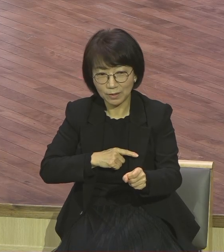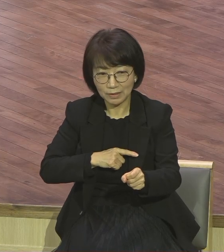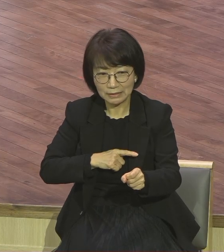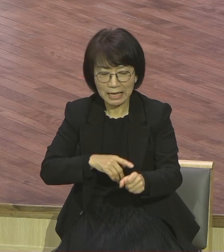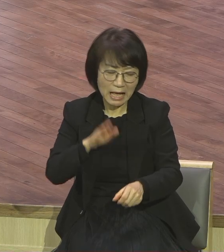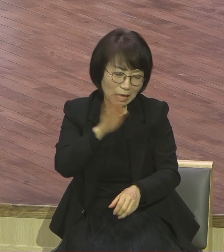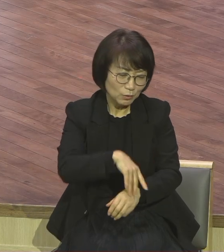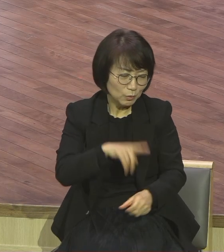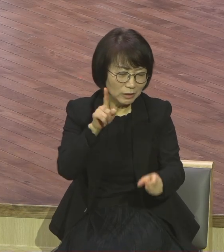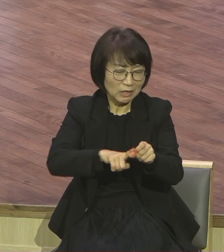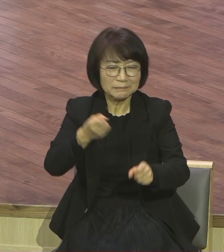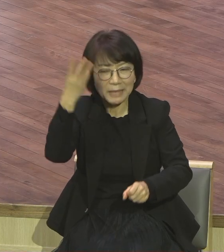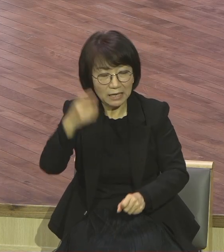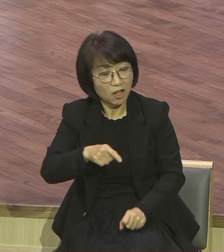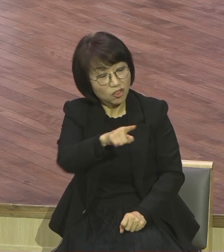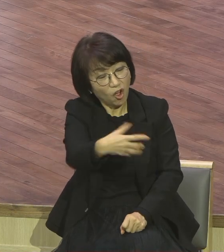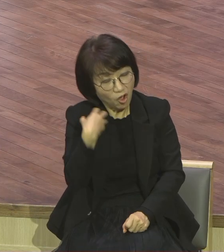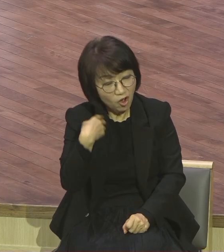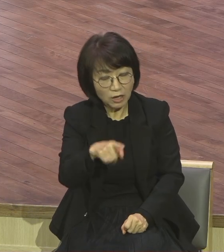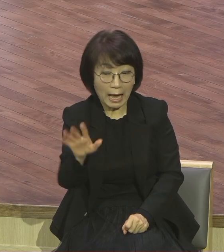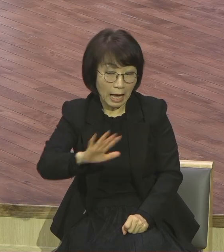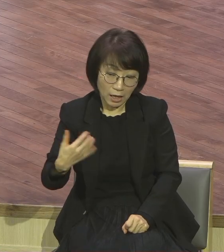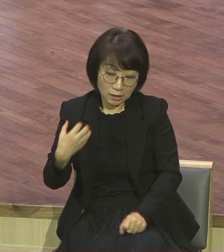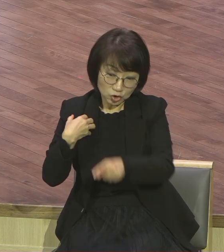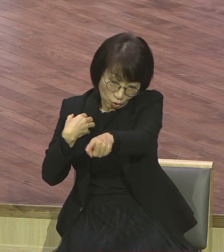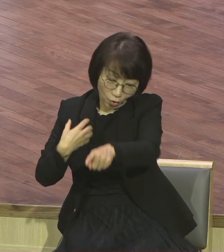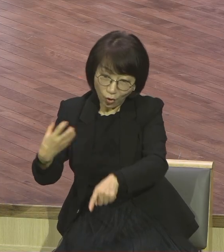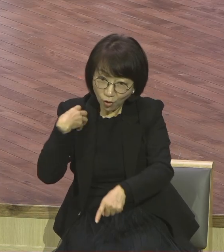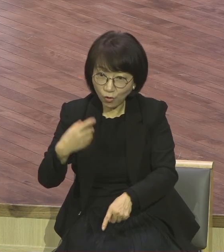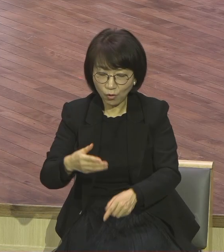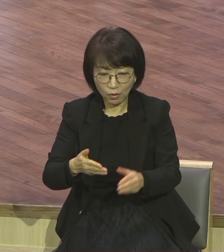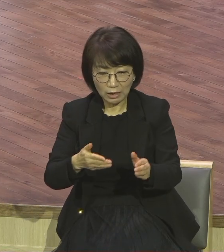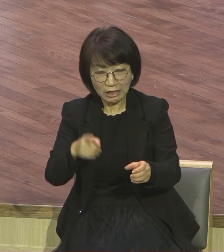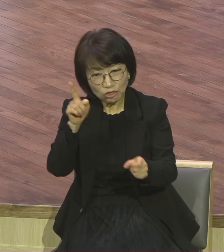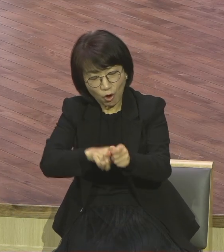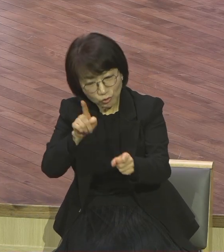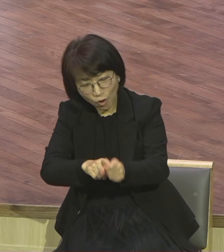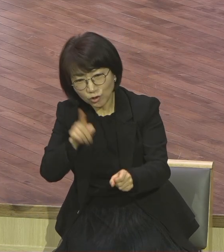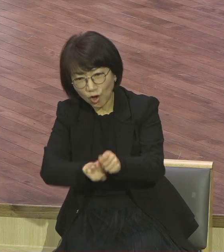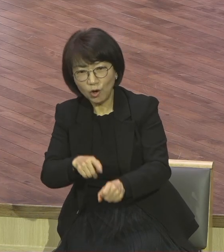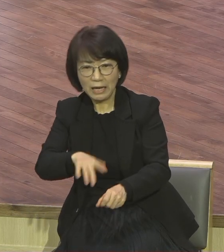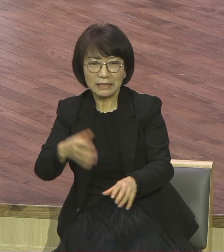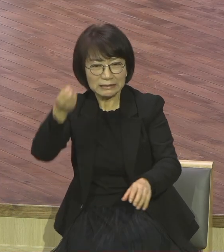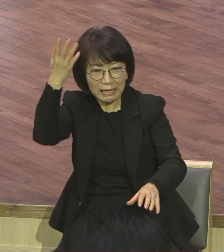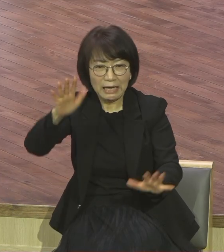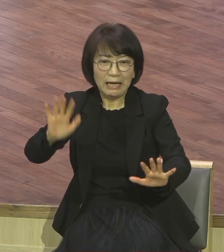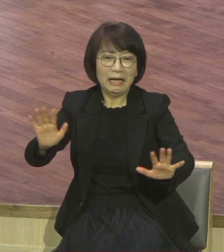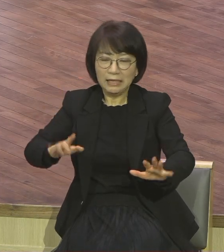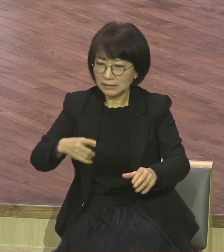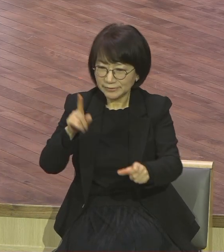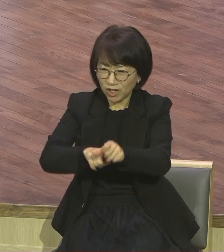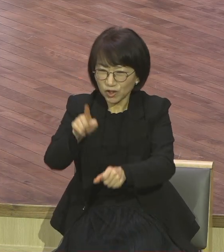떡 준비 안 했느냐 니 담당 아니냐 니가 떡 준비 안 했다고 서로서로 지금 막 책임전거를 하고 있어요